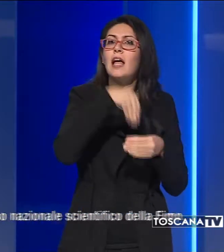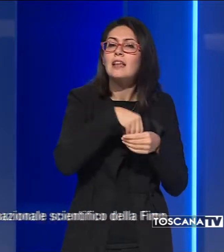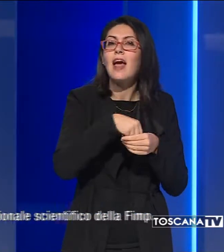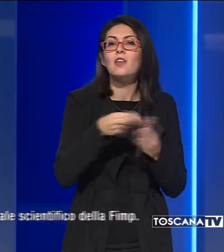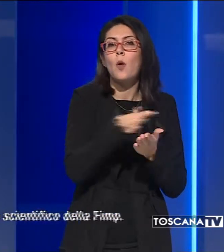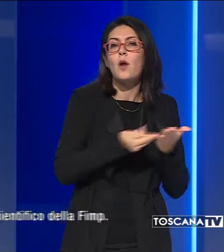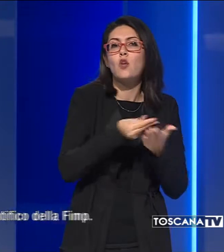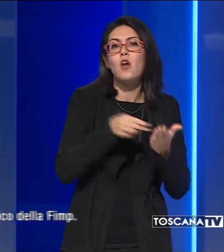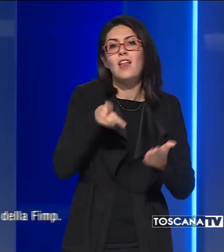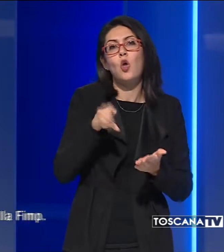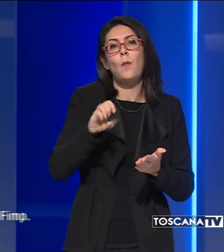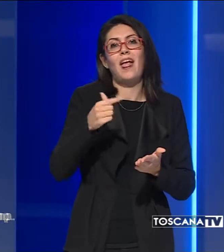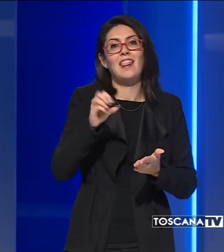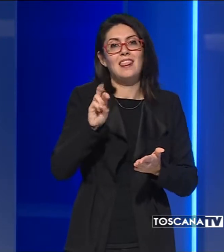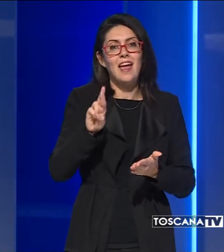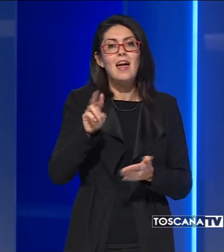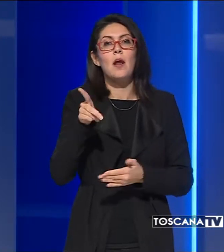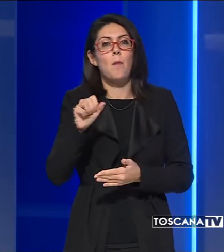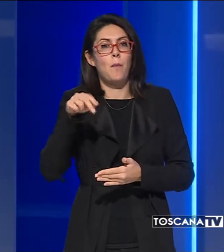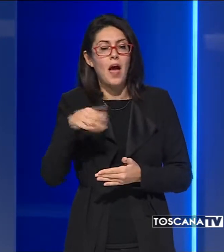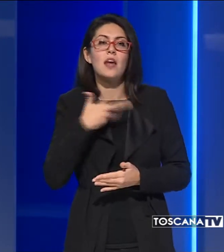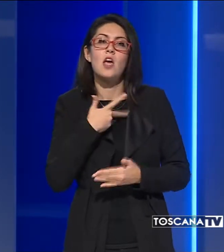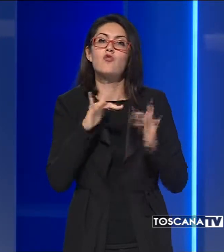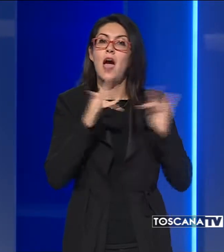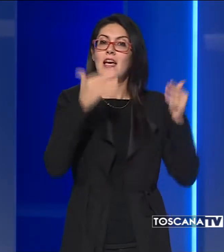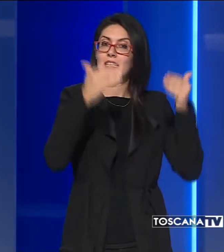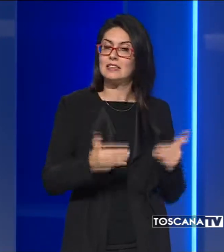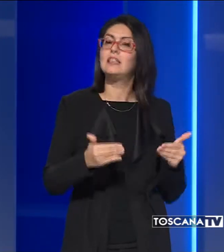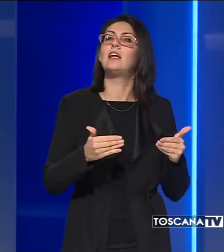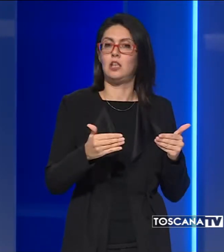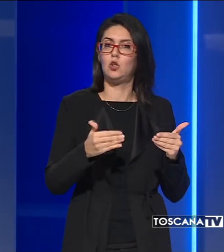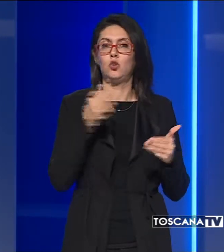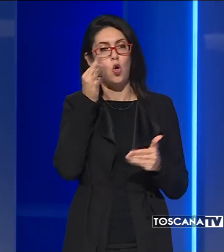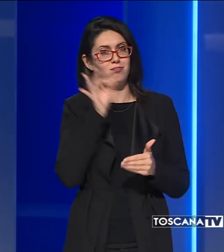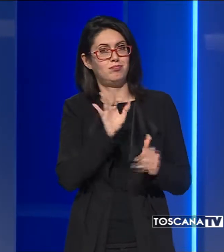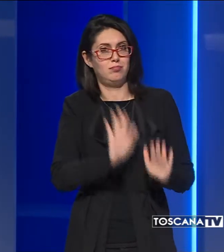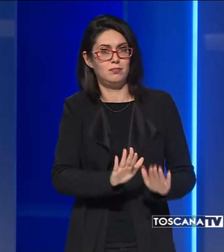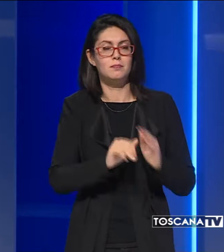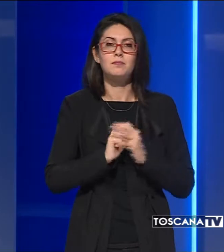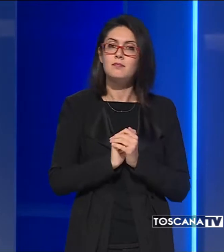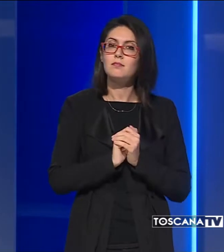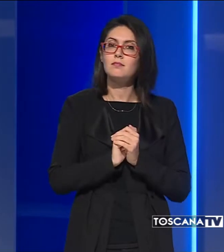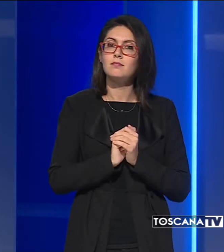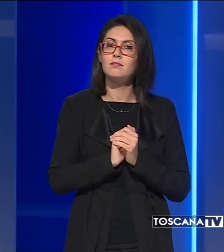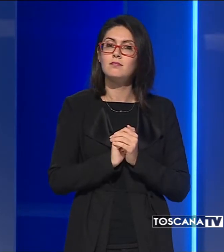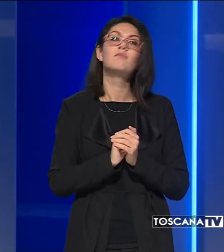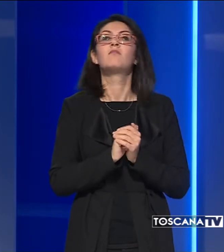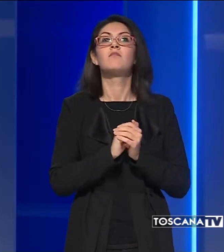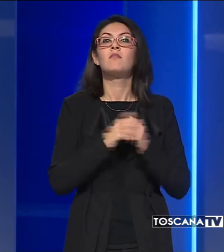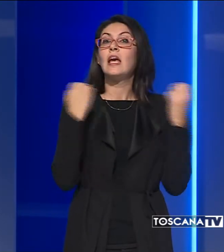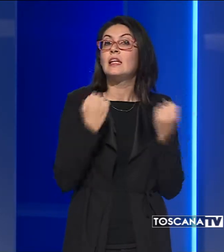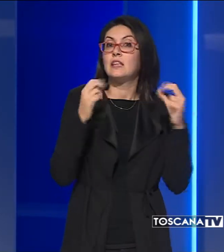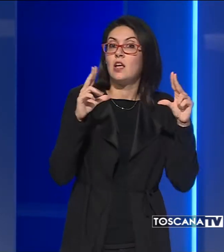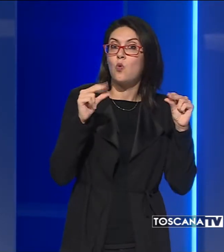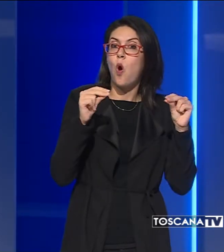Pan, che prevede anche un sito internet dedicato. Queste nuove iniziative sono